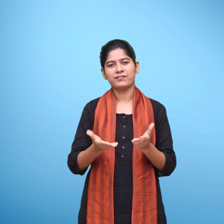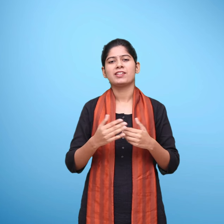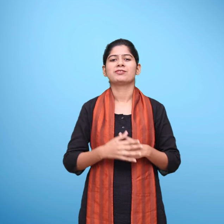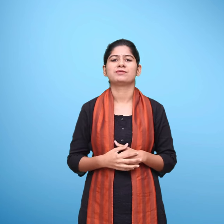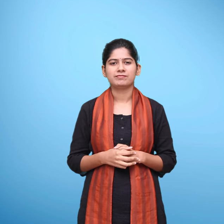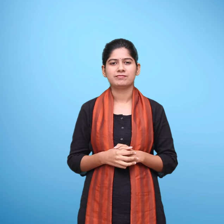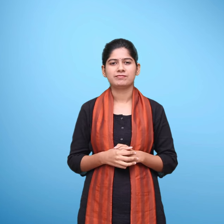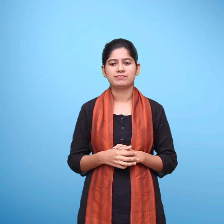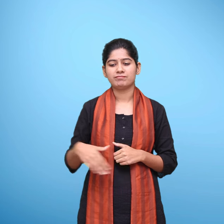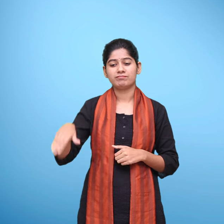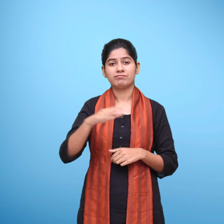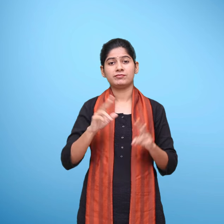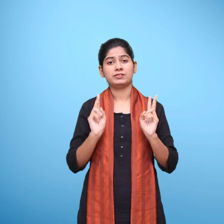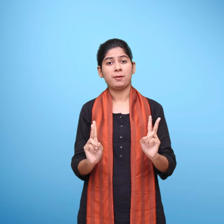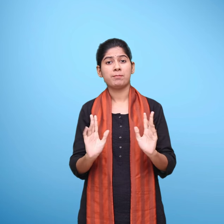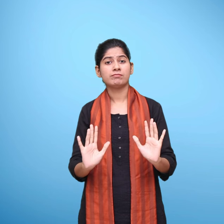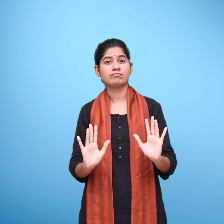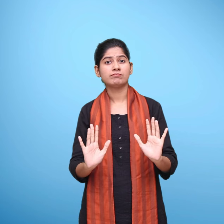हम पढ़ते हैं के लिए